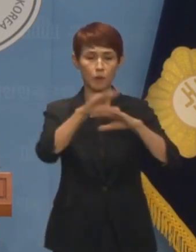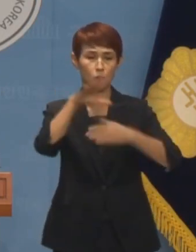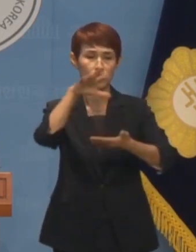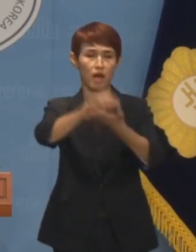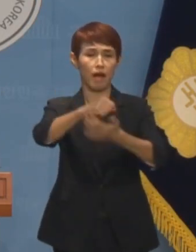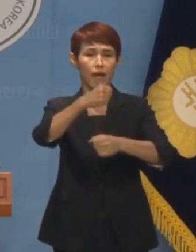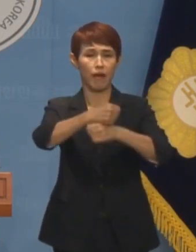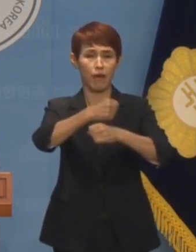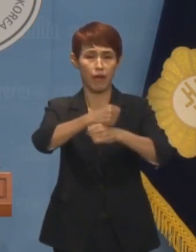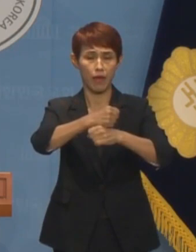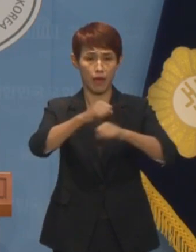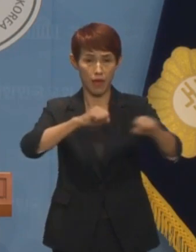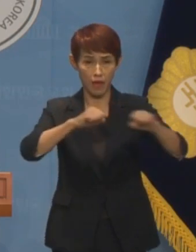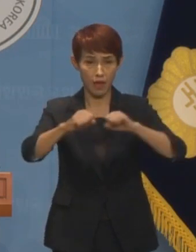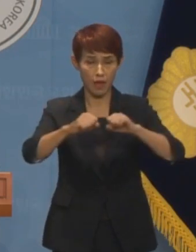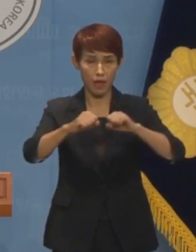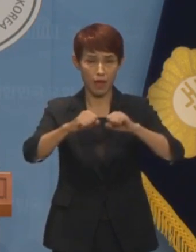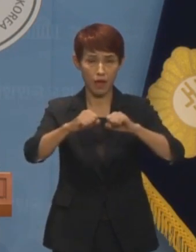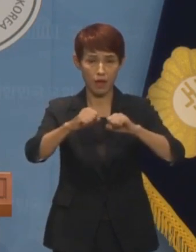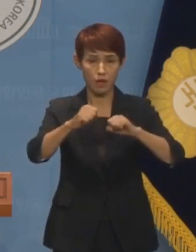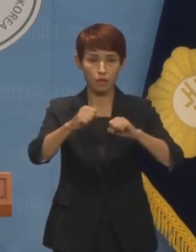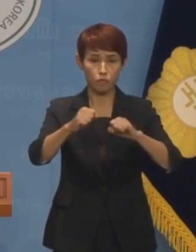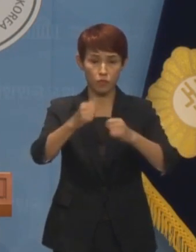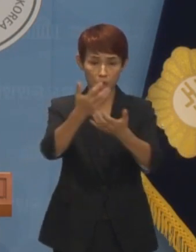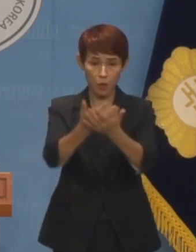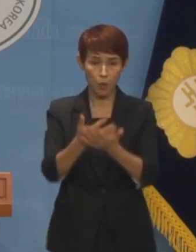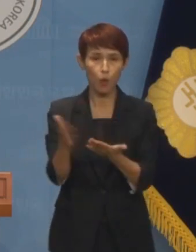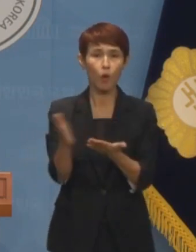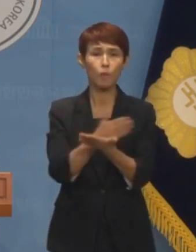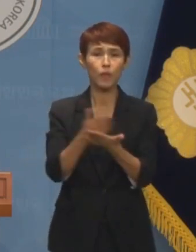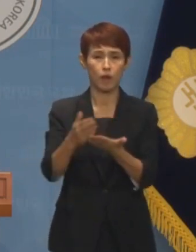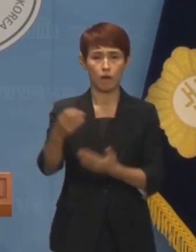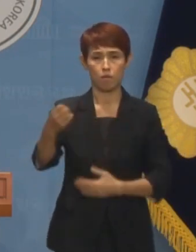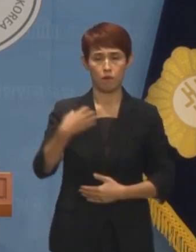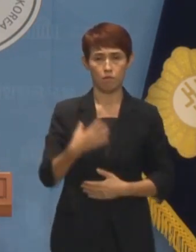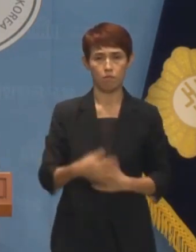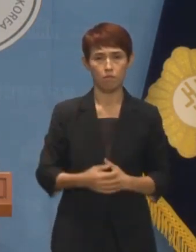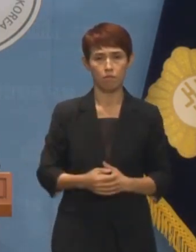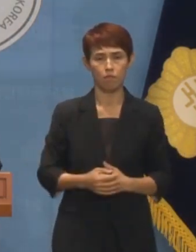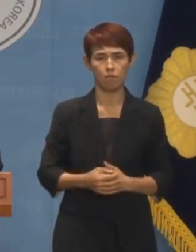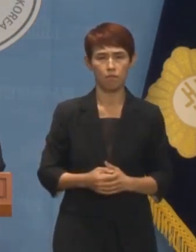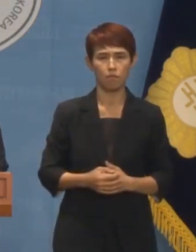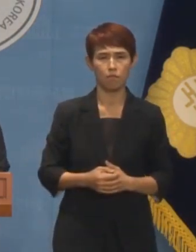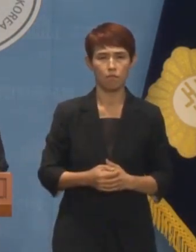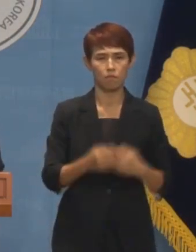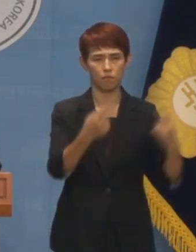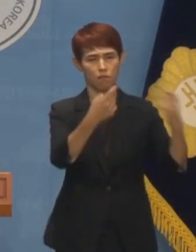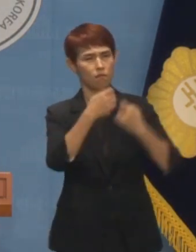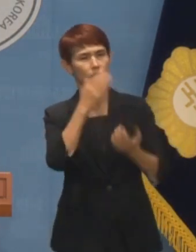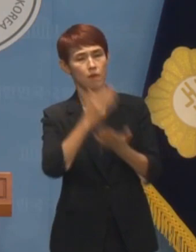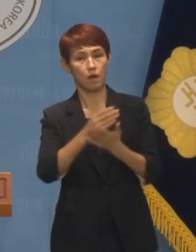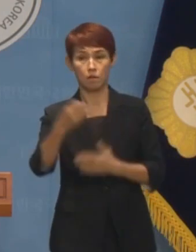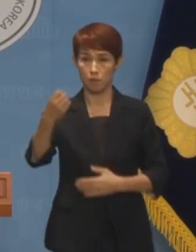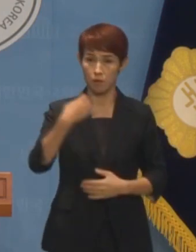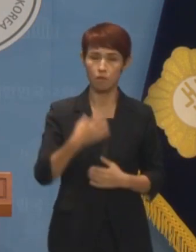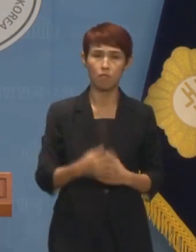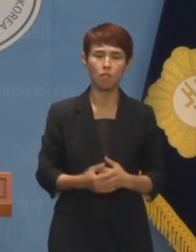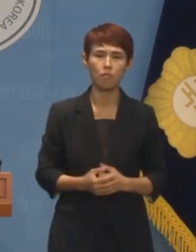시도하였다는 사실을 소명할 아무런 자료가 없다며 막연한 추측이라고 주장했습니다.